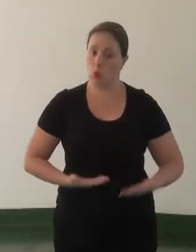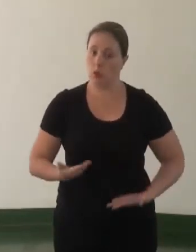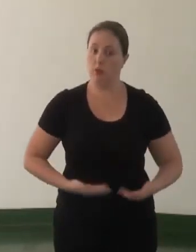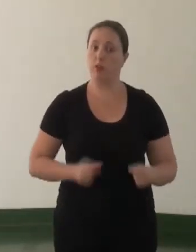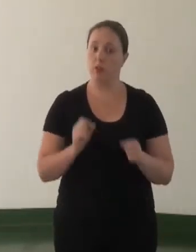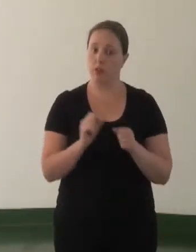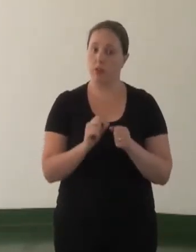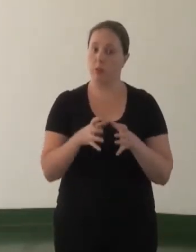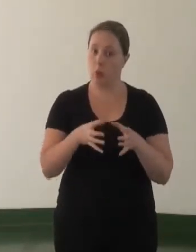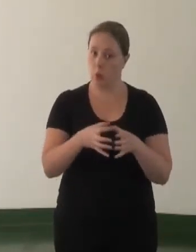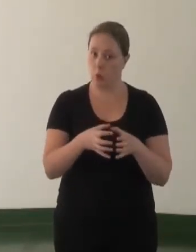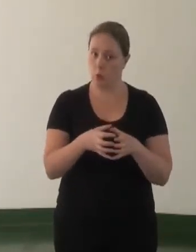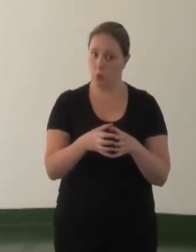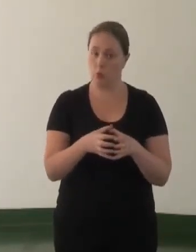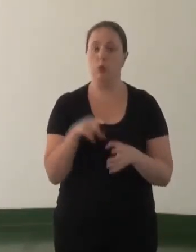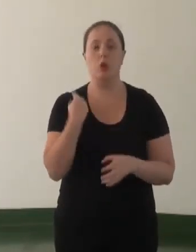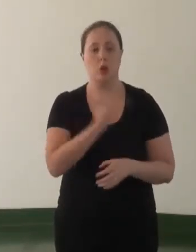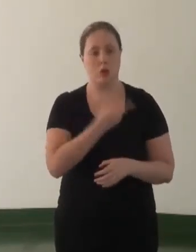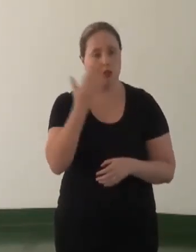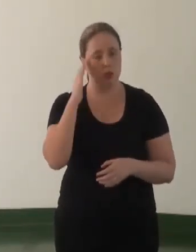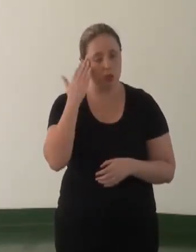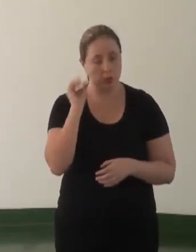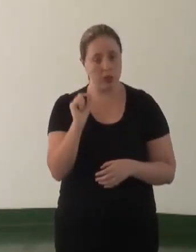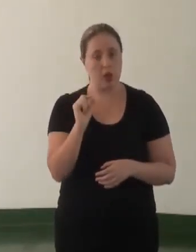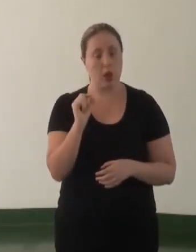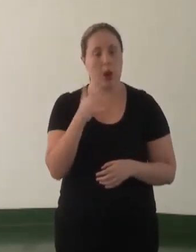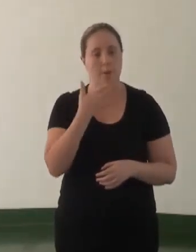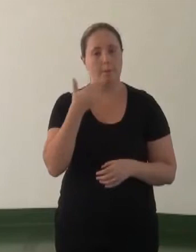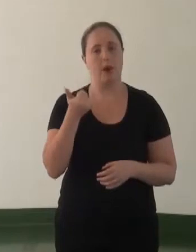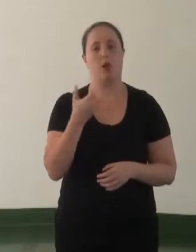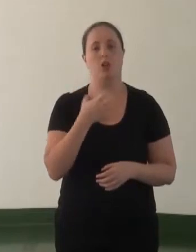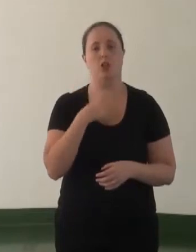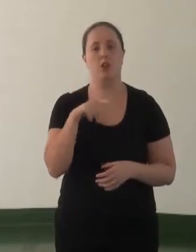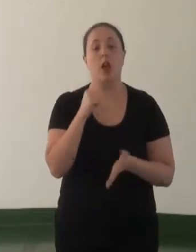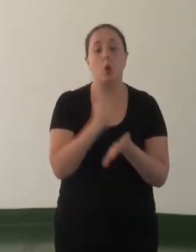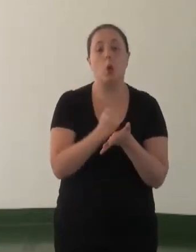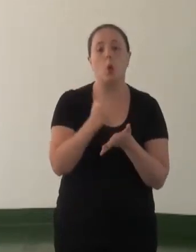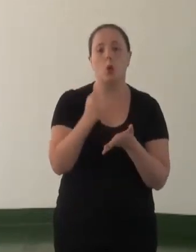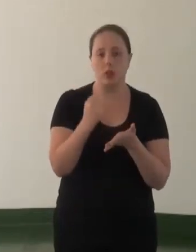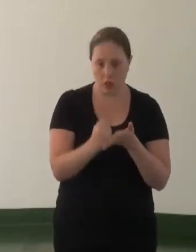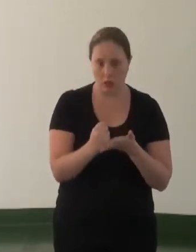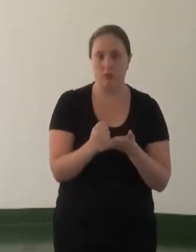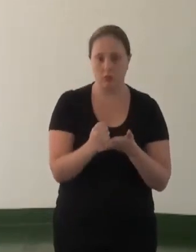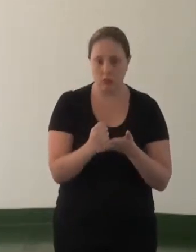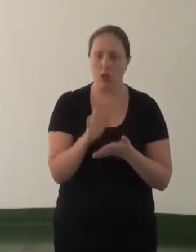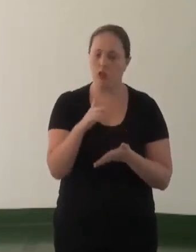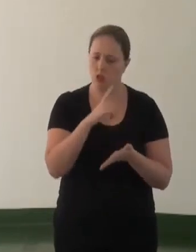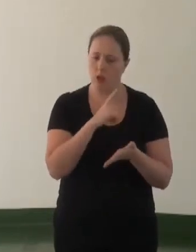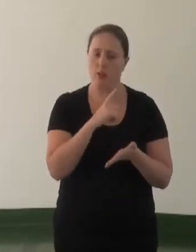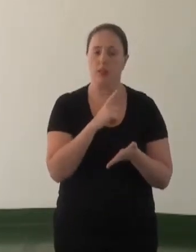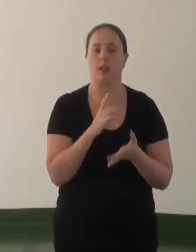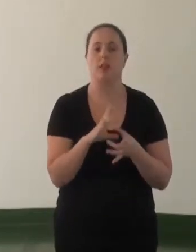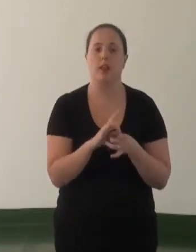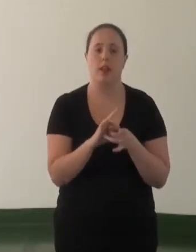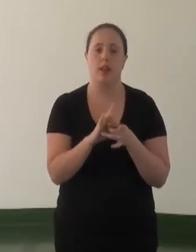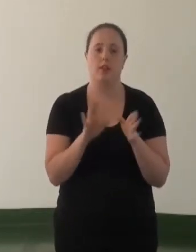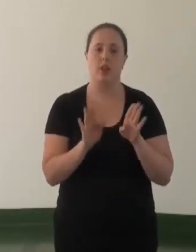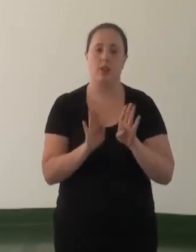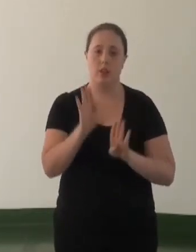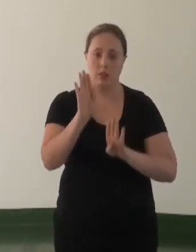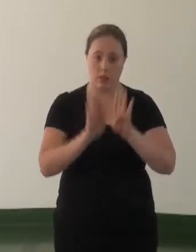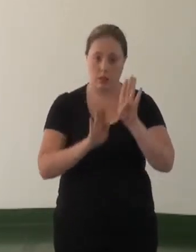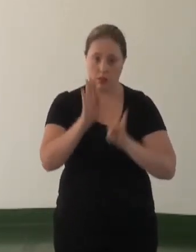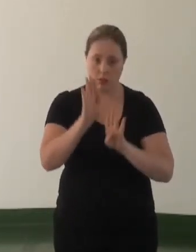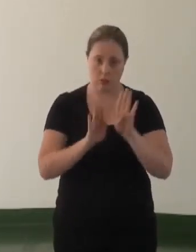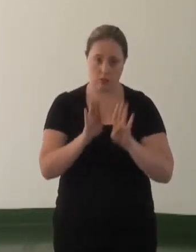dessas organizações. A gente entende que a melhor forma de incluir é contratar e existe a previsão de dispensa de licitação